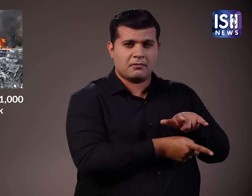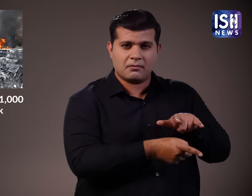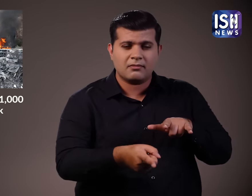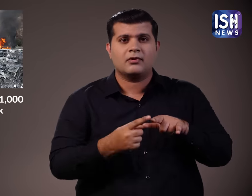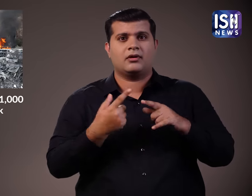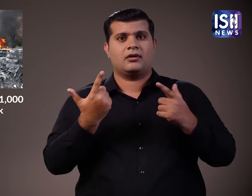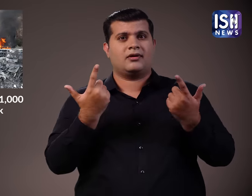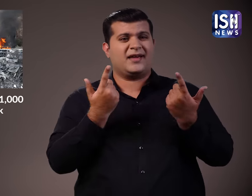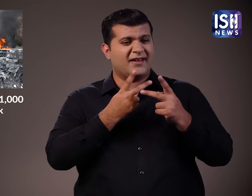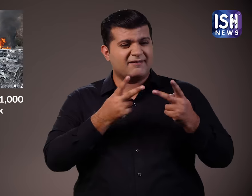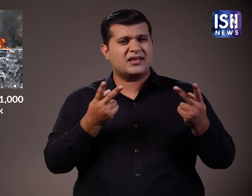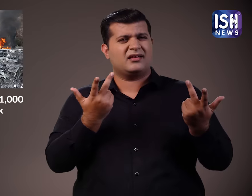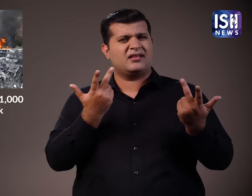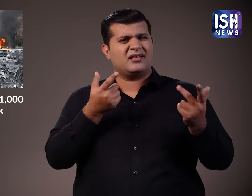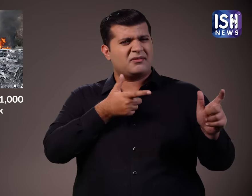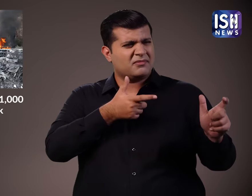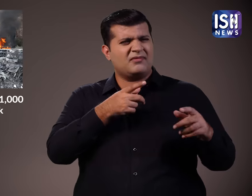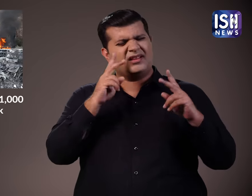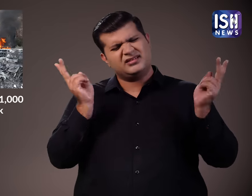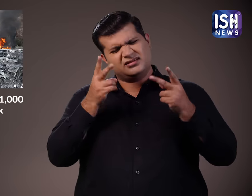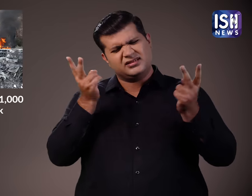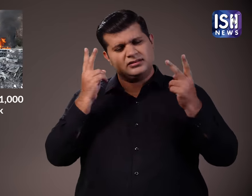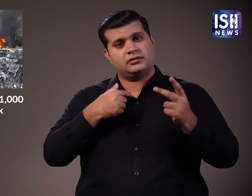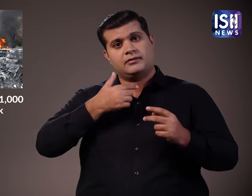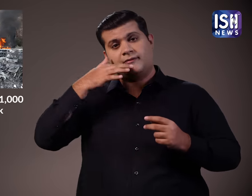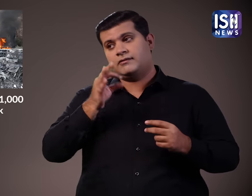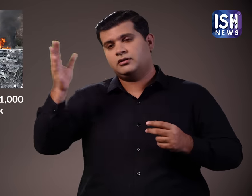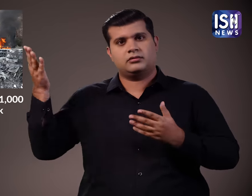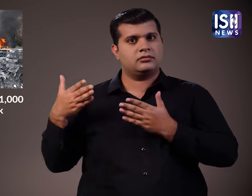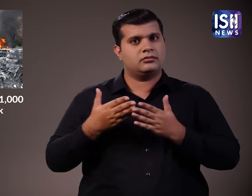हैं